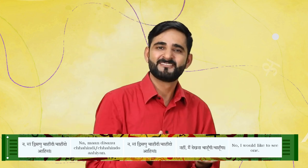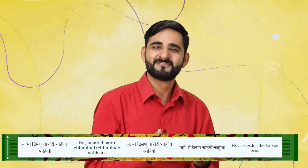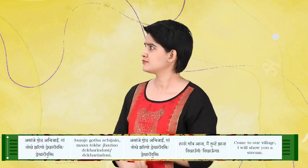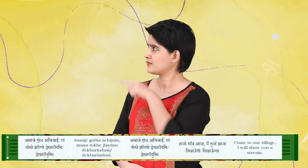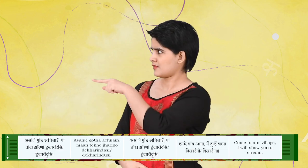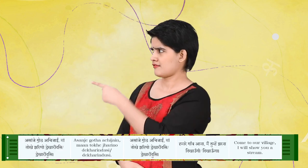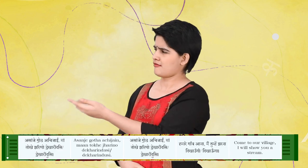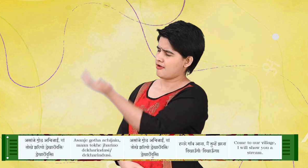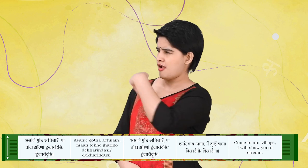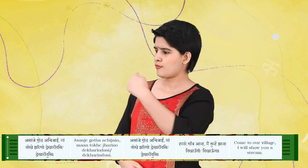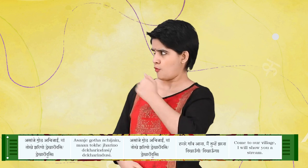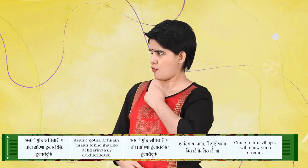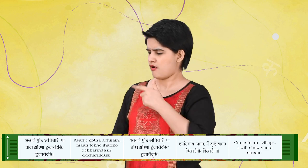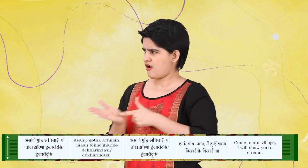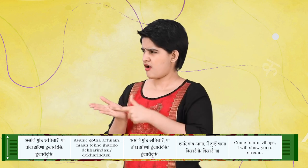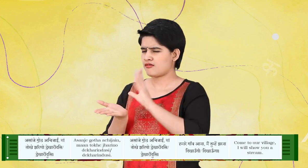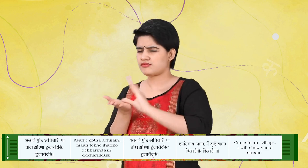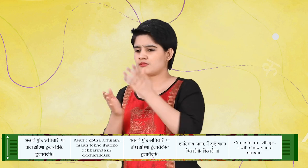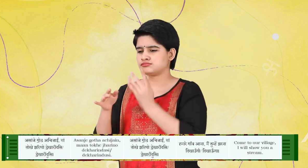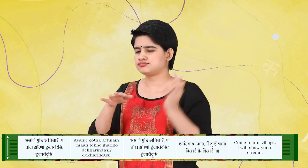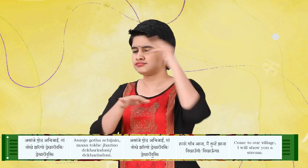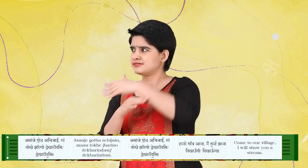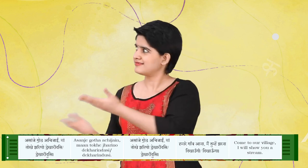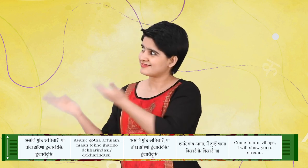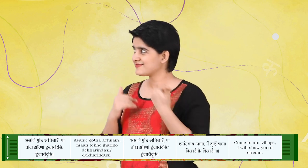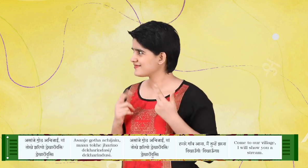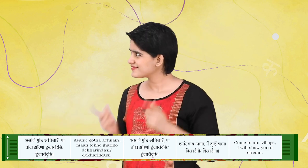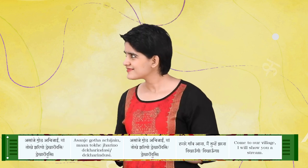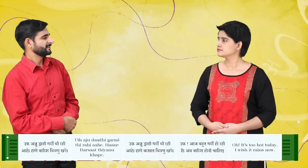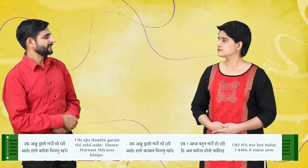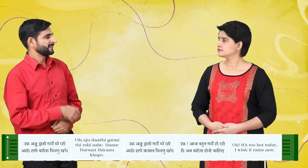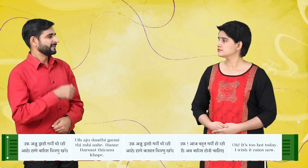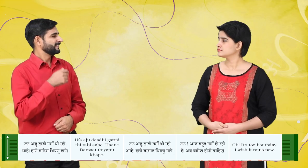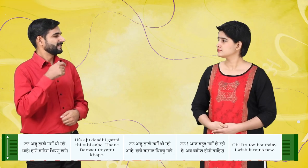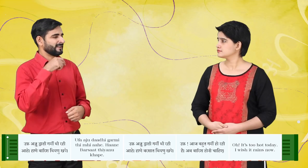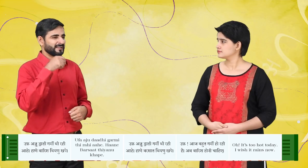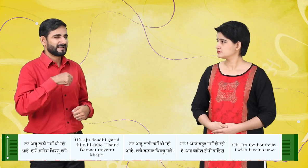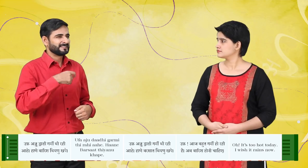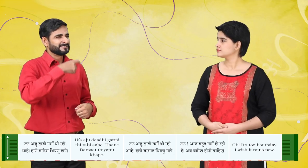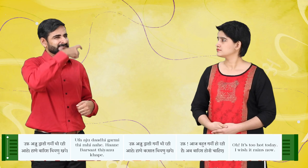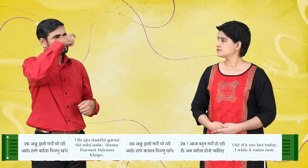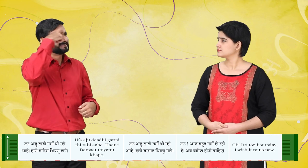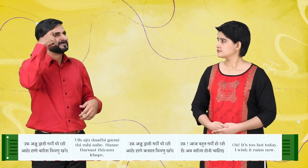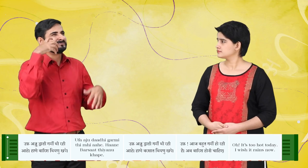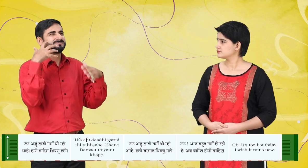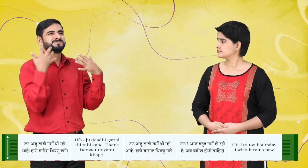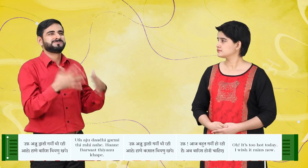असान जे गोठ अच जे, मां तोखे जर्णो देखा रींदस. उफ, अज डाडी गर्मी थी रही आहे,